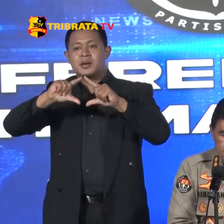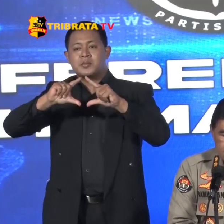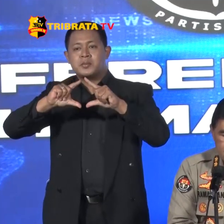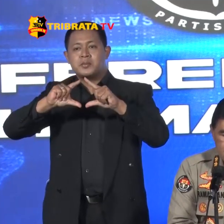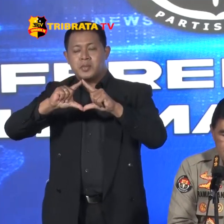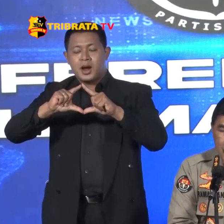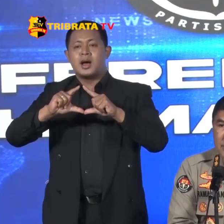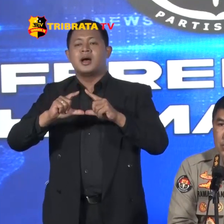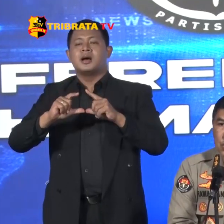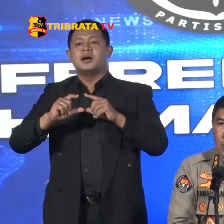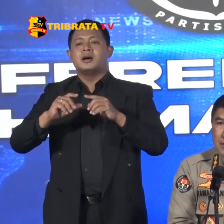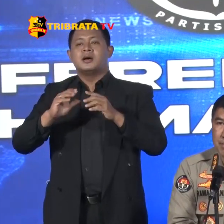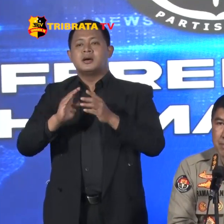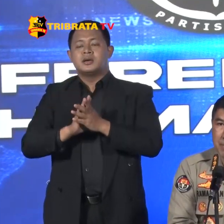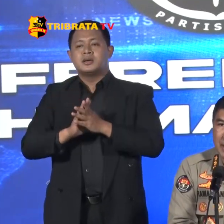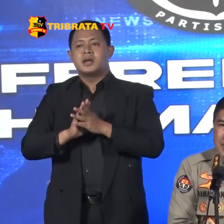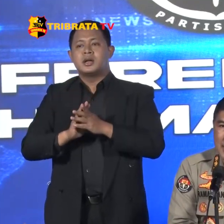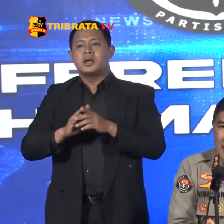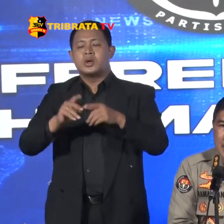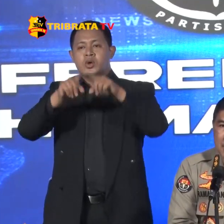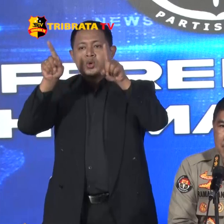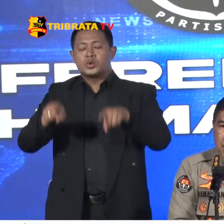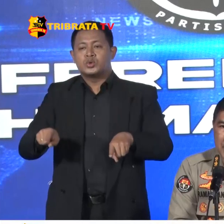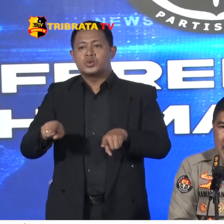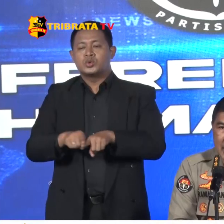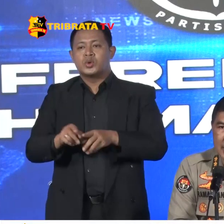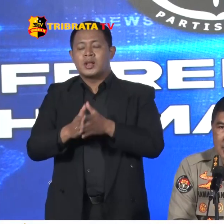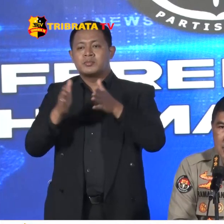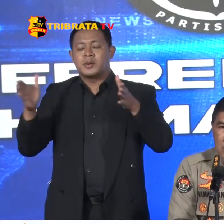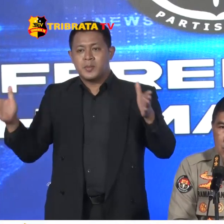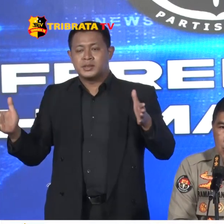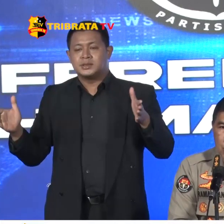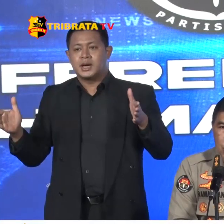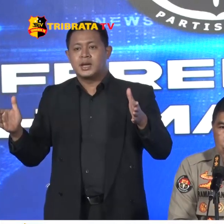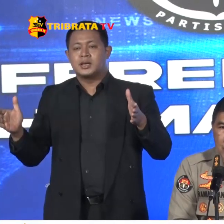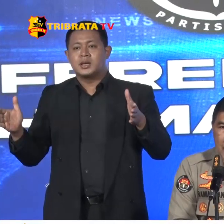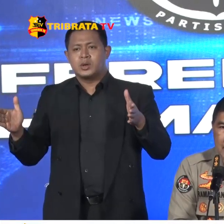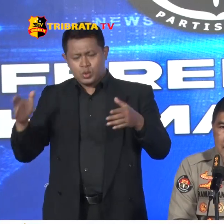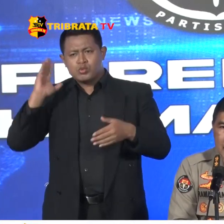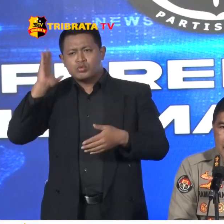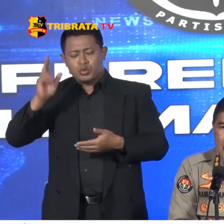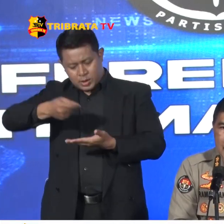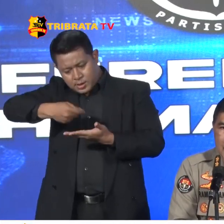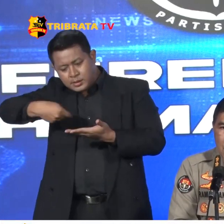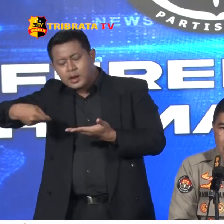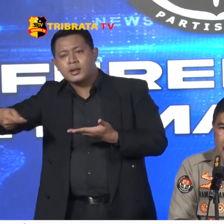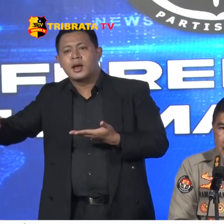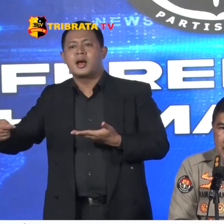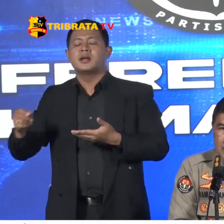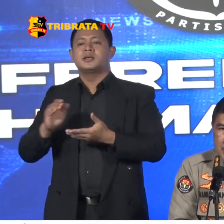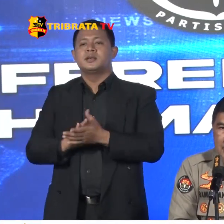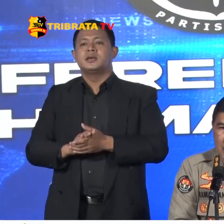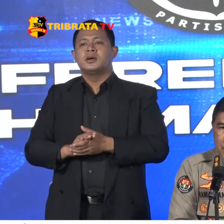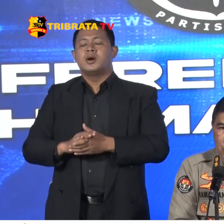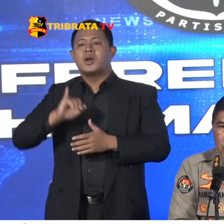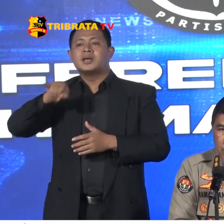Dan surat perpanjangan penahanan Sudah ditandatangani oleh